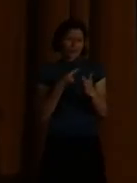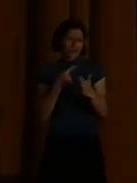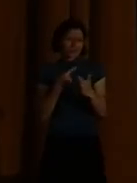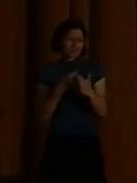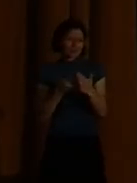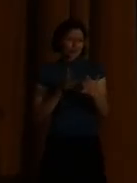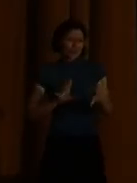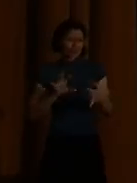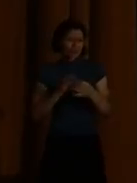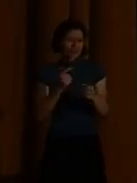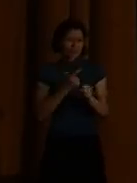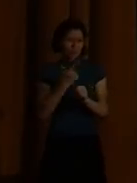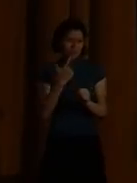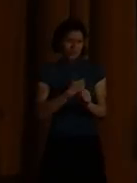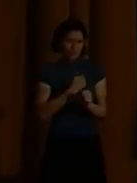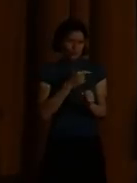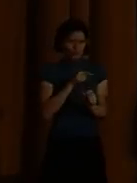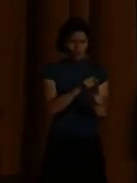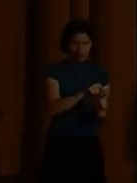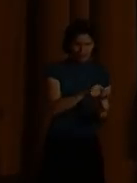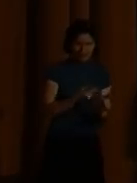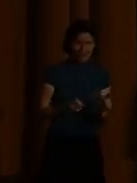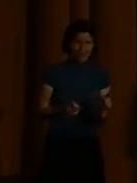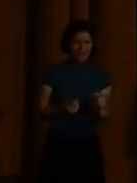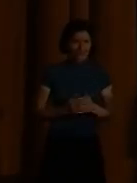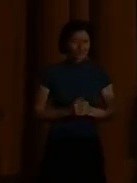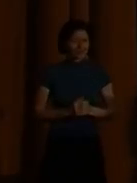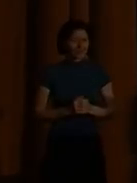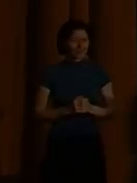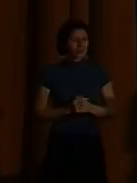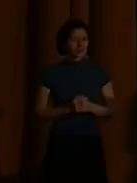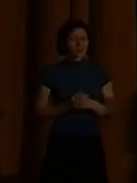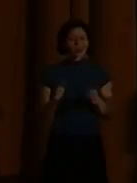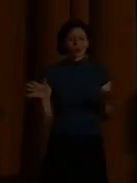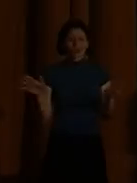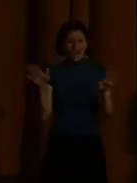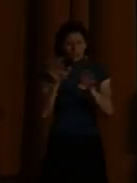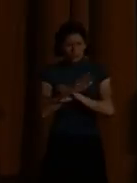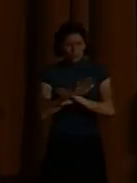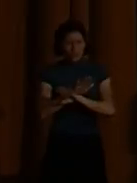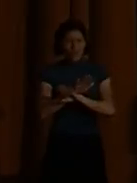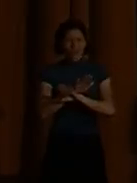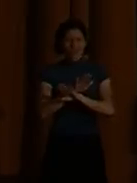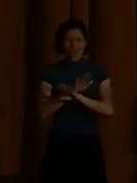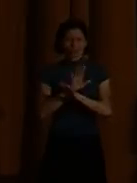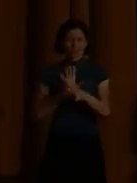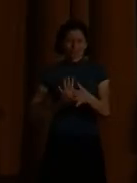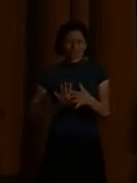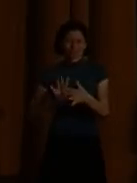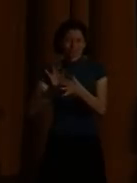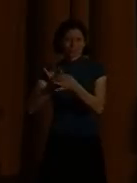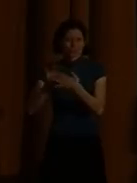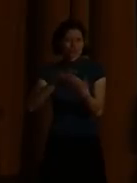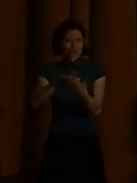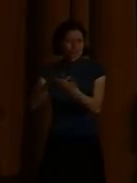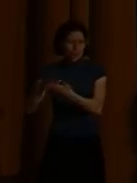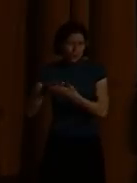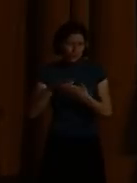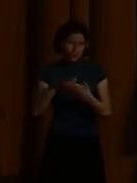Inklusion ist eine gesellschaftspolitische Aufgabe. Inklusion ist eine gesellschaftspolitische Aufgabe.